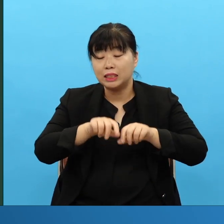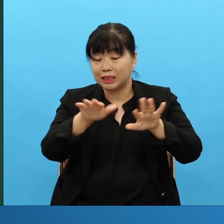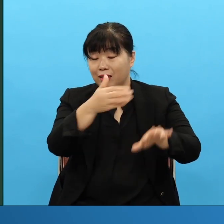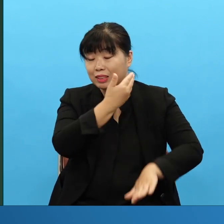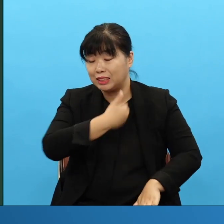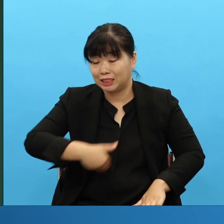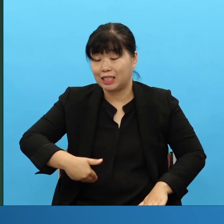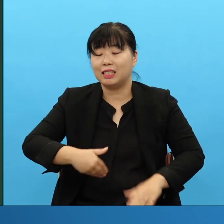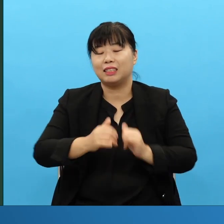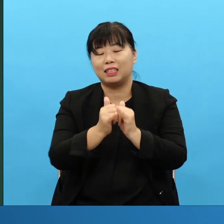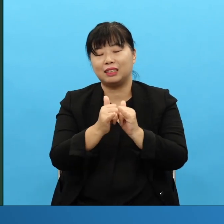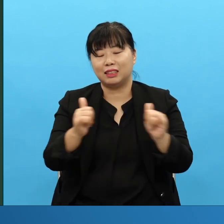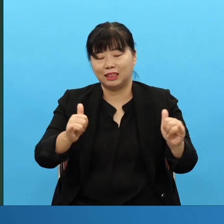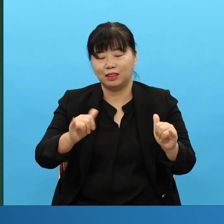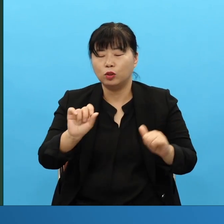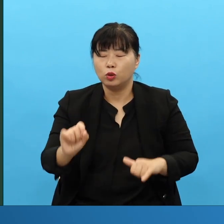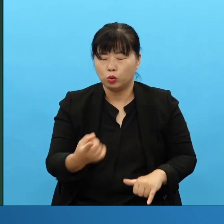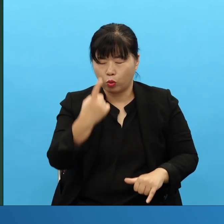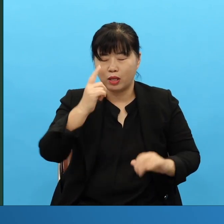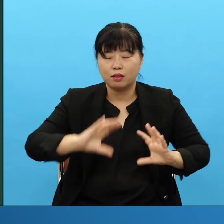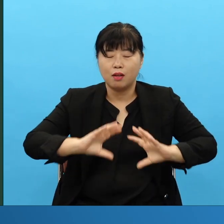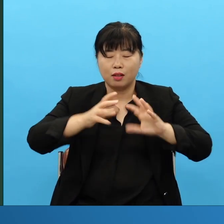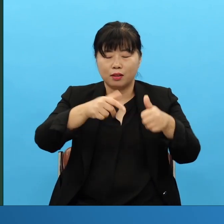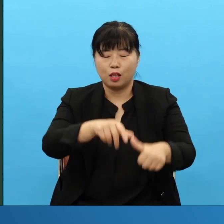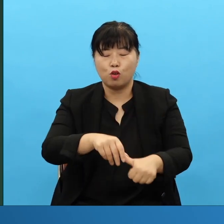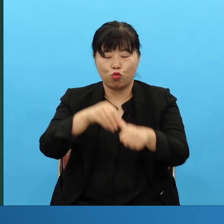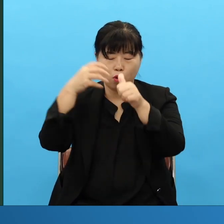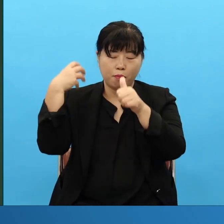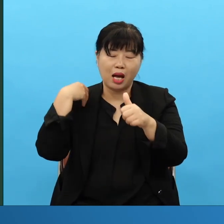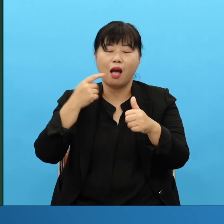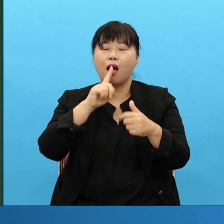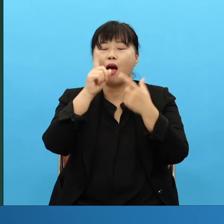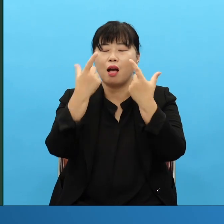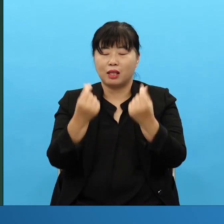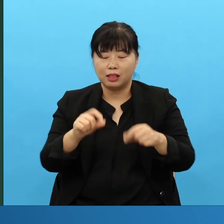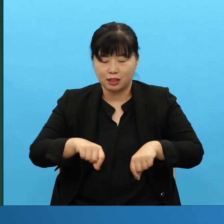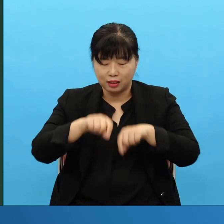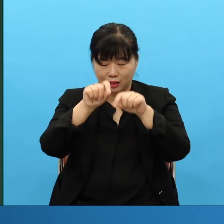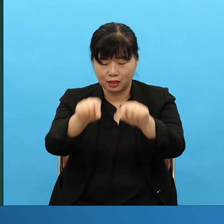세계를 살린 같이 오늘 우리 주의 종들에게 새 힘을 주옵소서